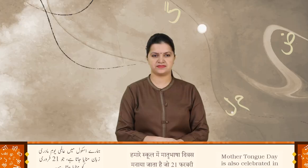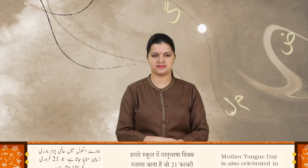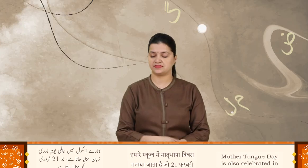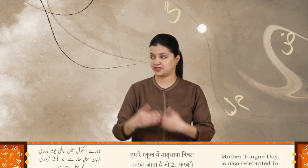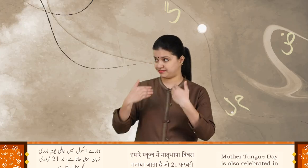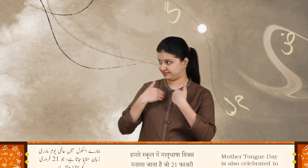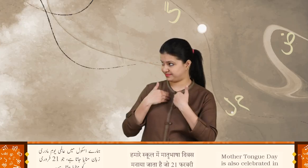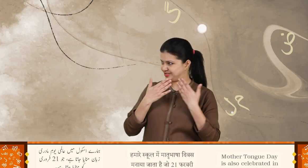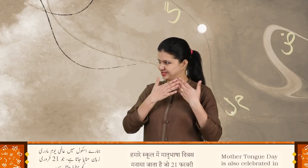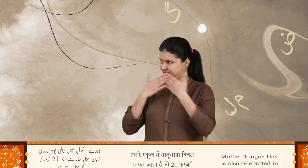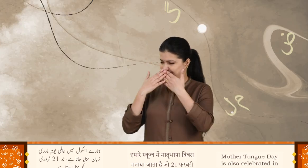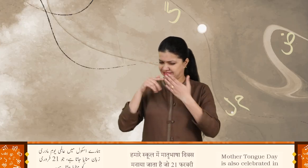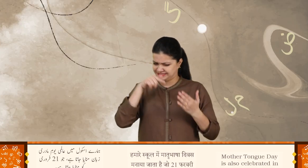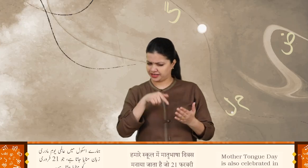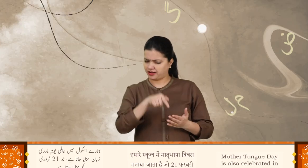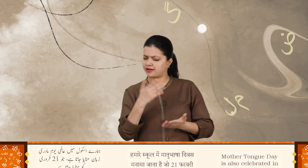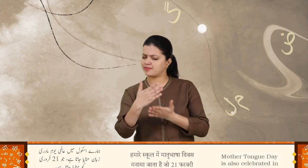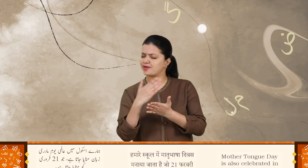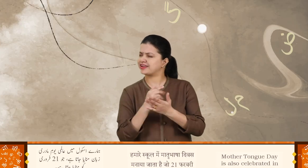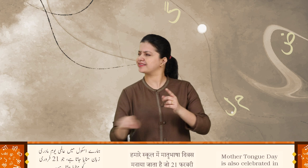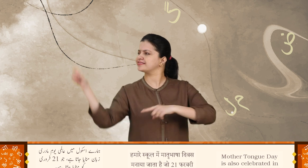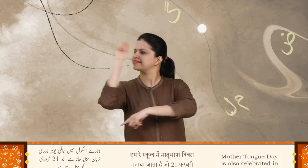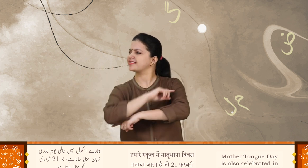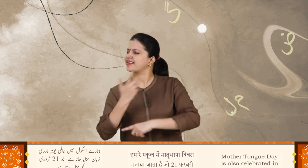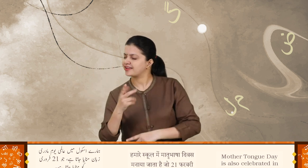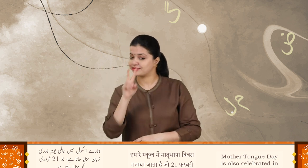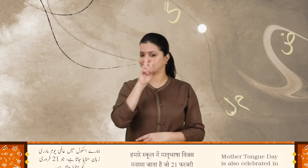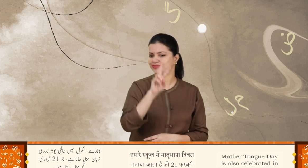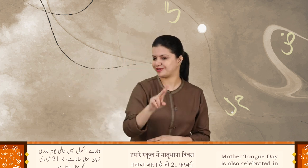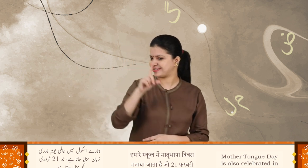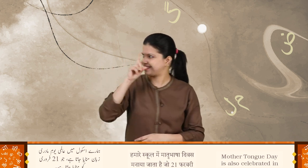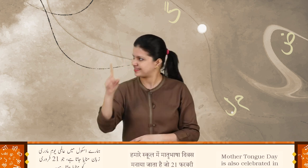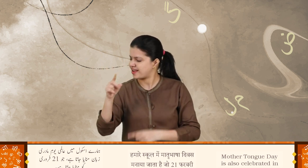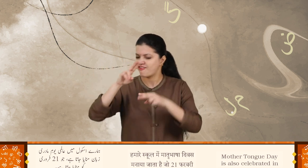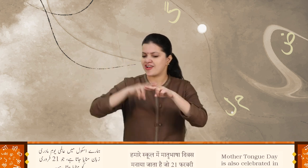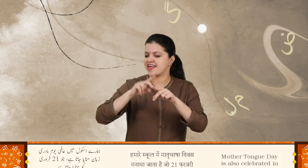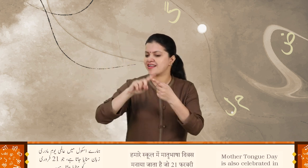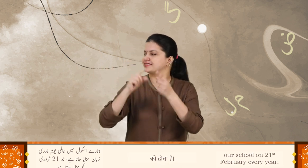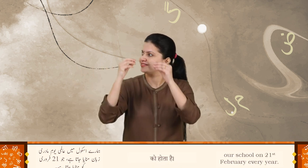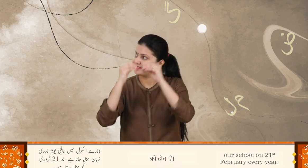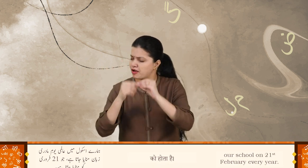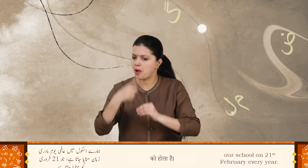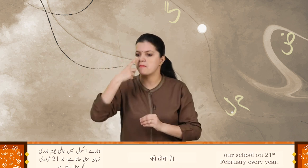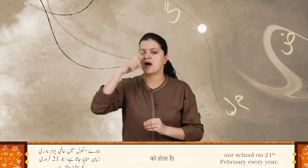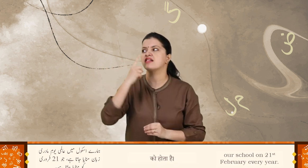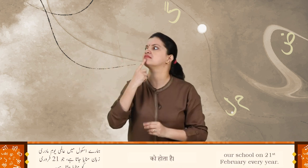ہمارے سکول میں آلمی یومِ مادری زبان منایا جاتا ہے جو اکیس فروری کو منایا جاتا ہے